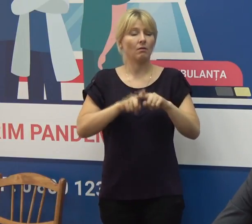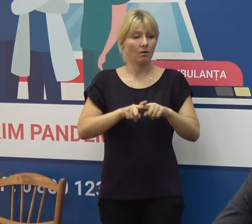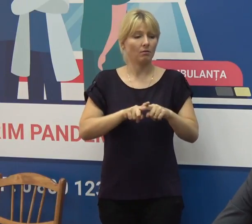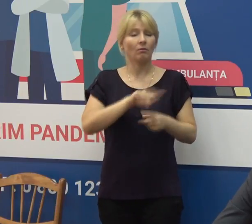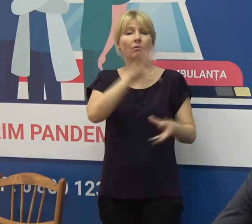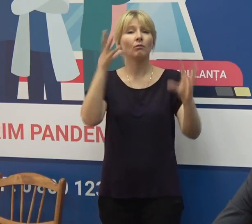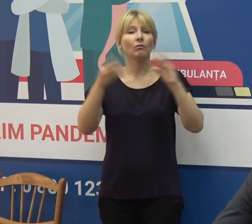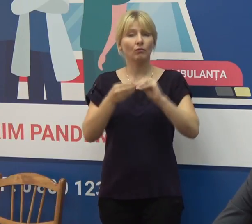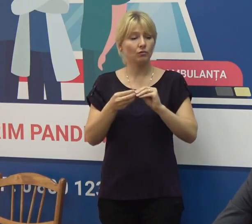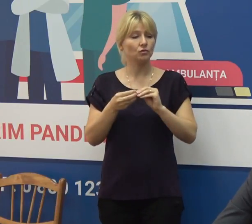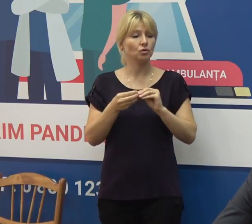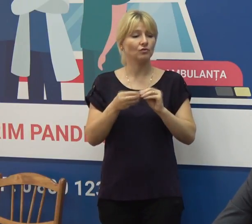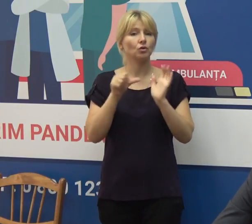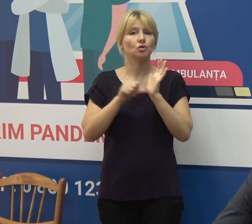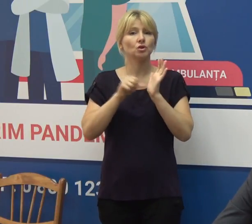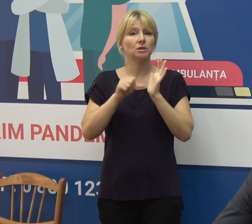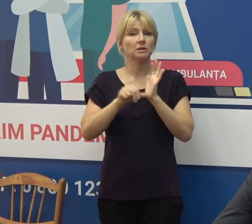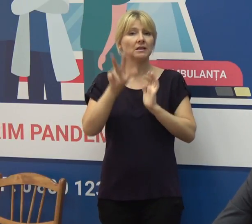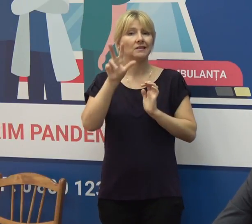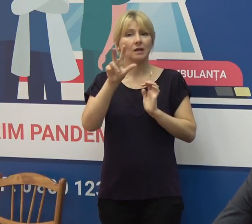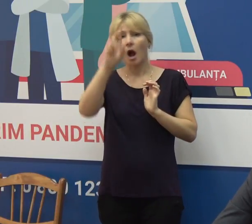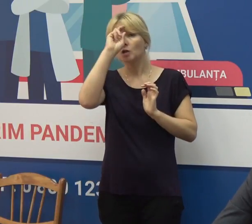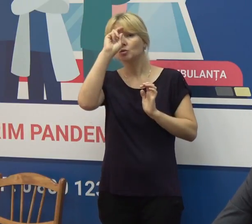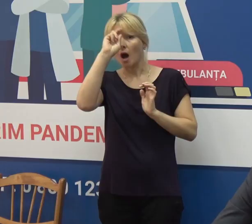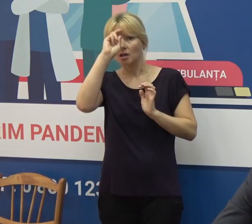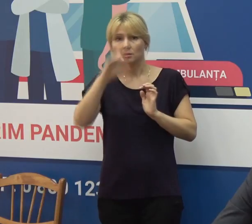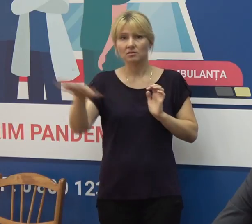constituie un număr de 63 de state.